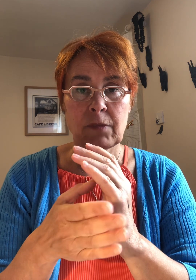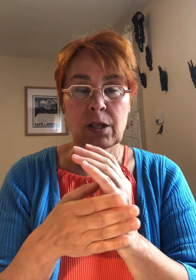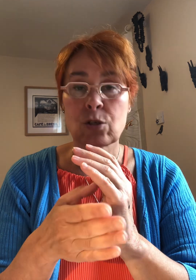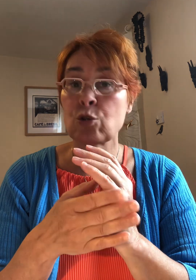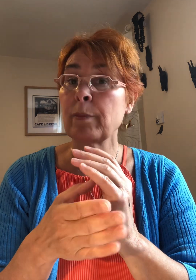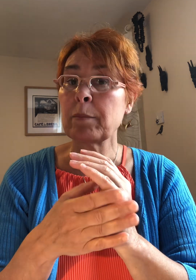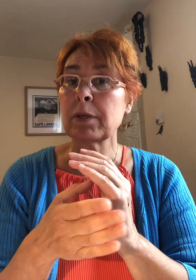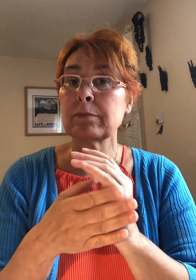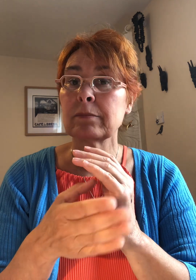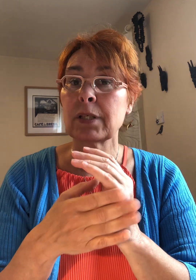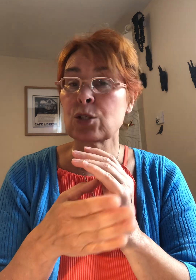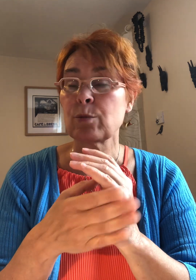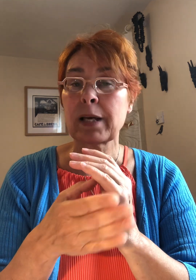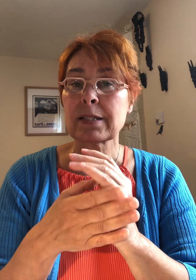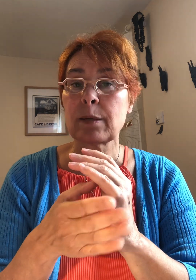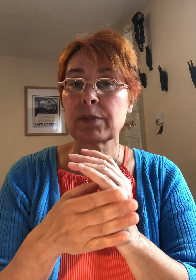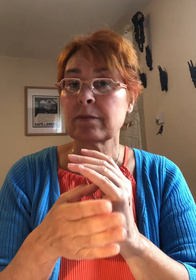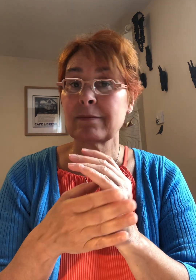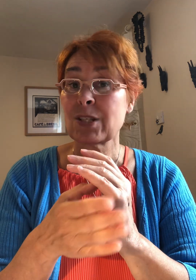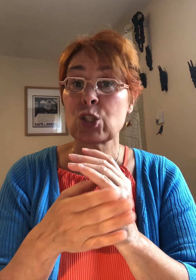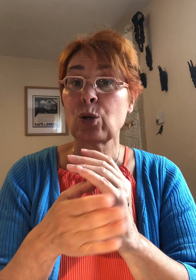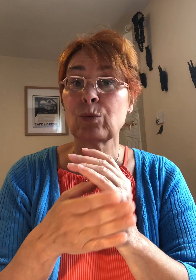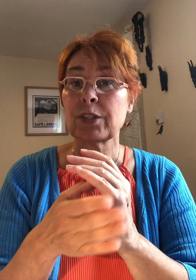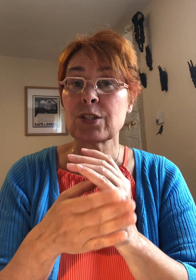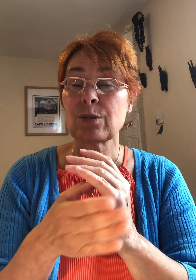je m'aime et je m'accepte sans condition